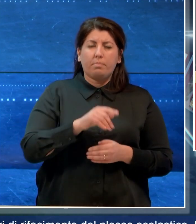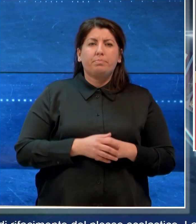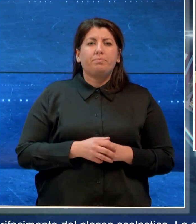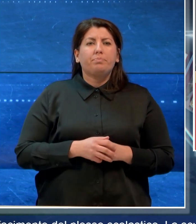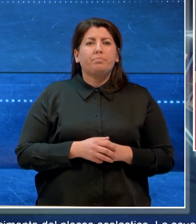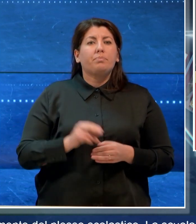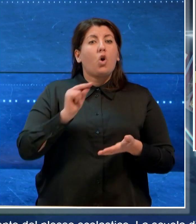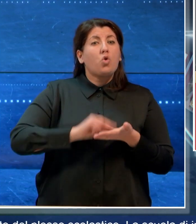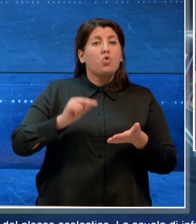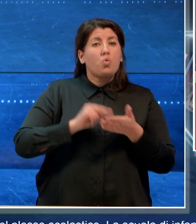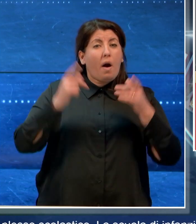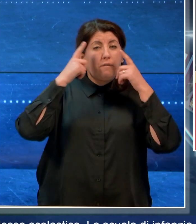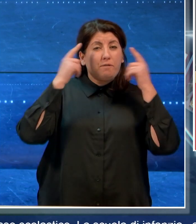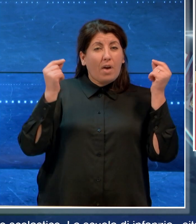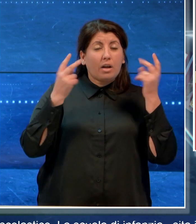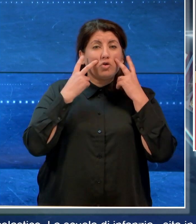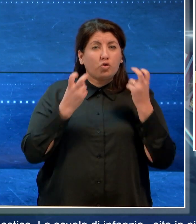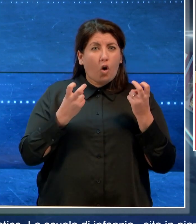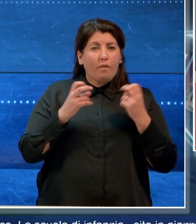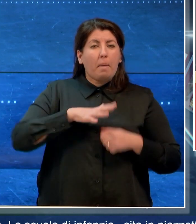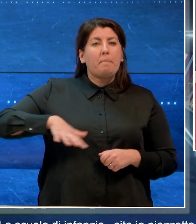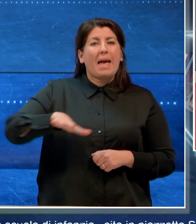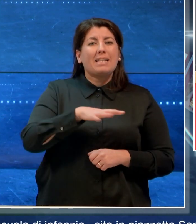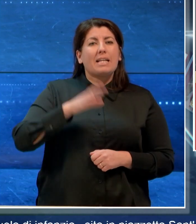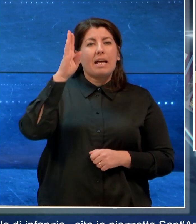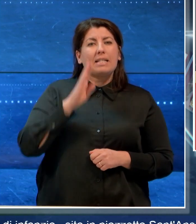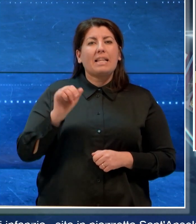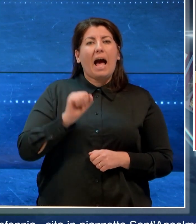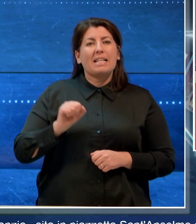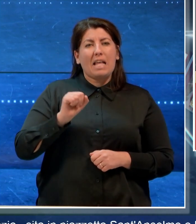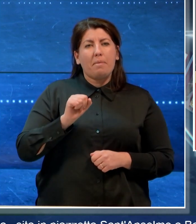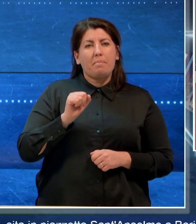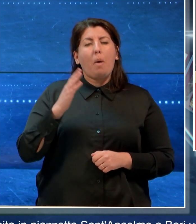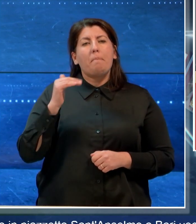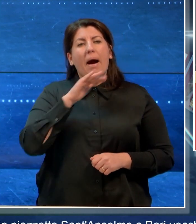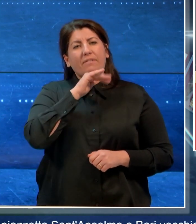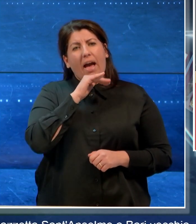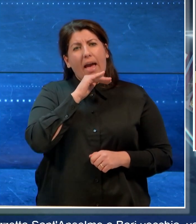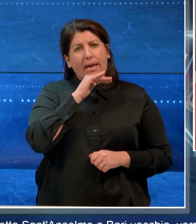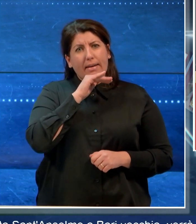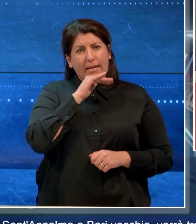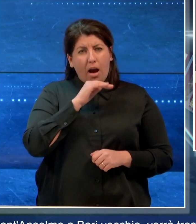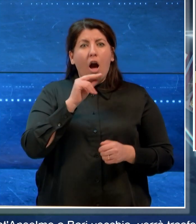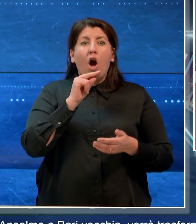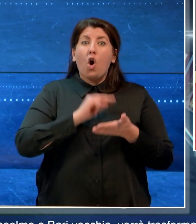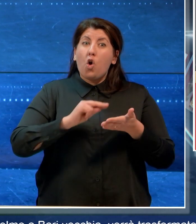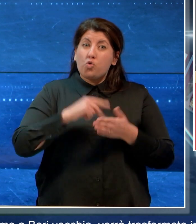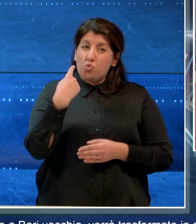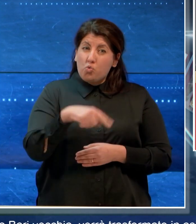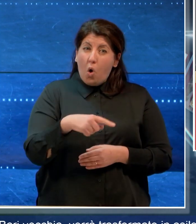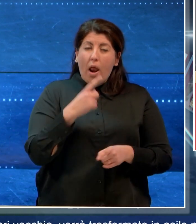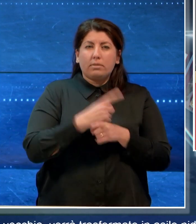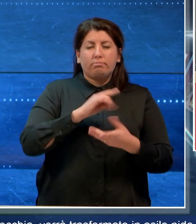scuola di infanzia assita in Piazzetta Sant'Anselmo a Bari Vecchia verrà trasformato in